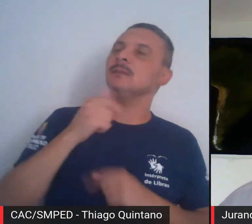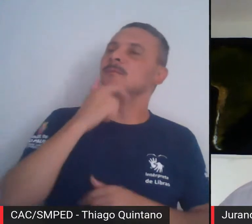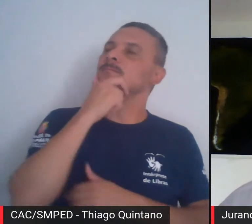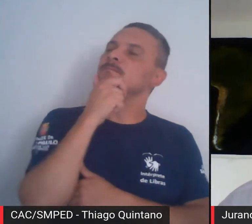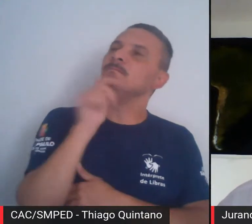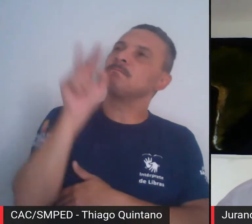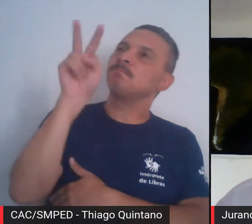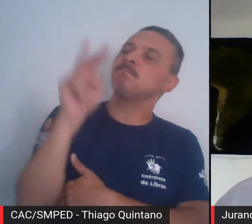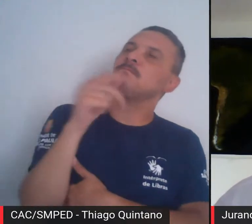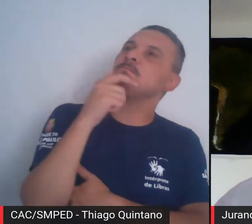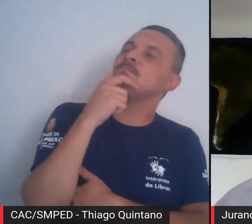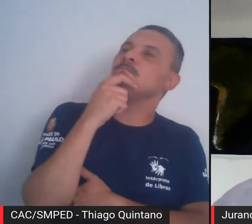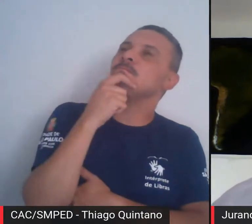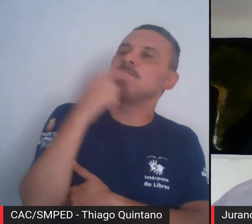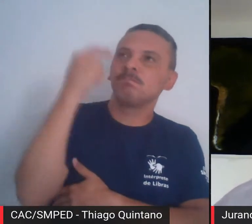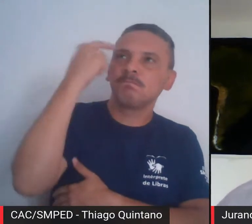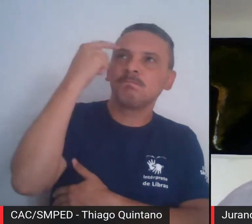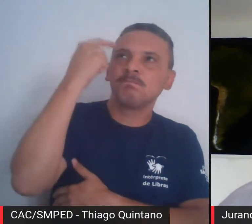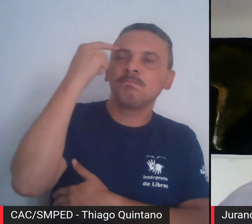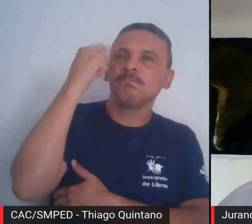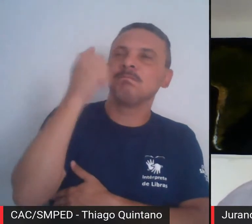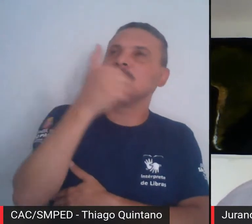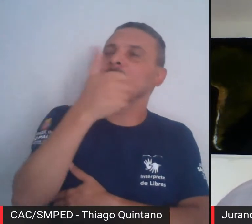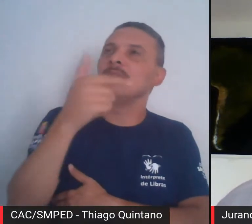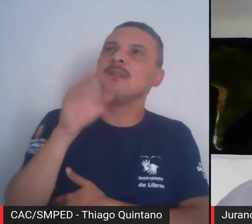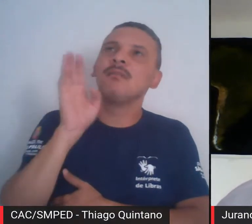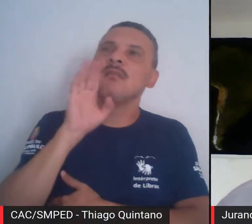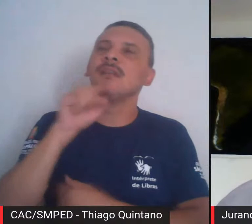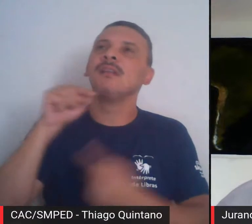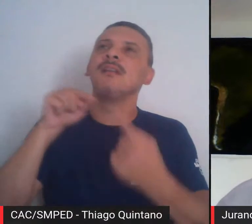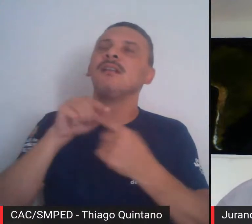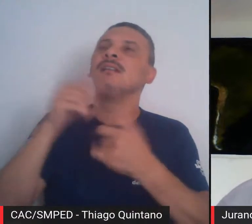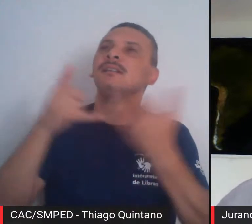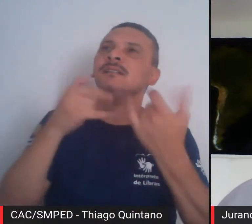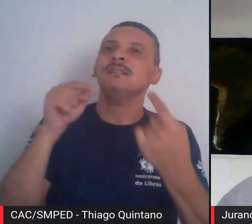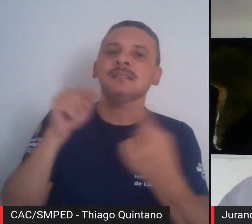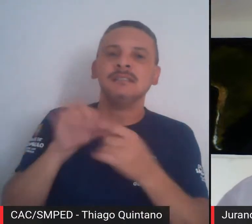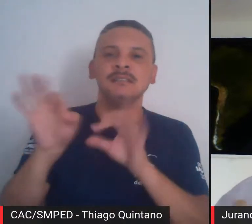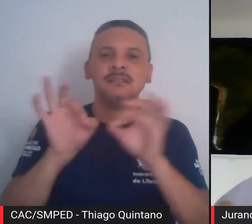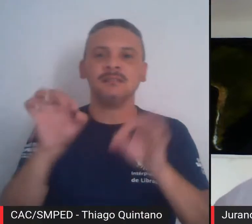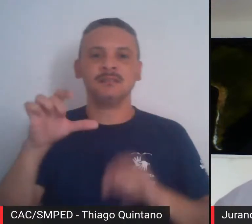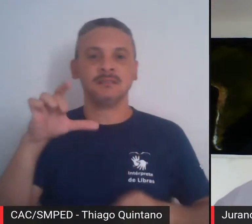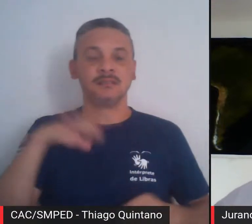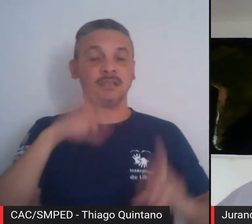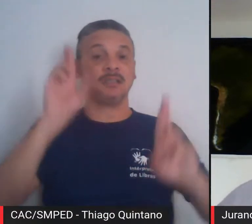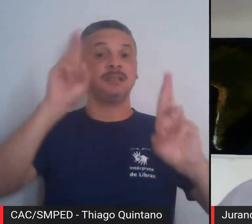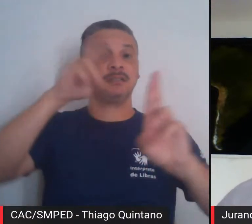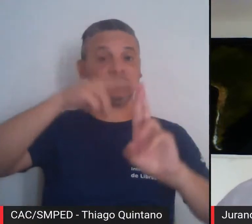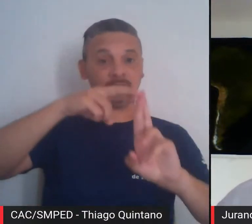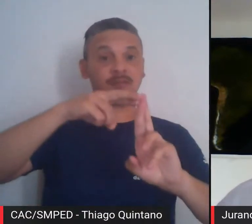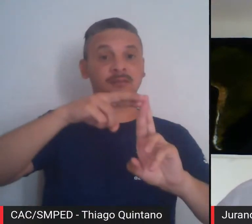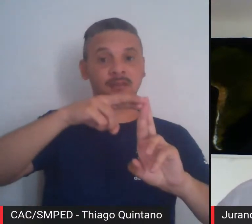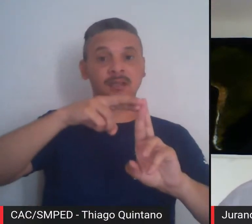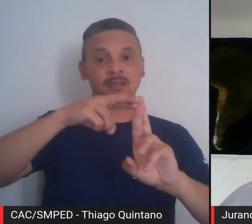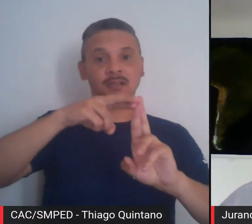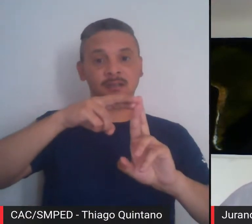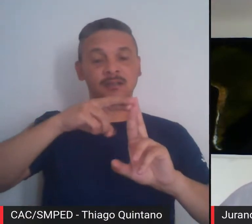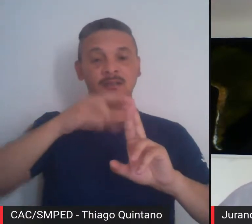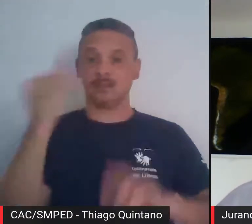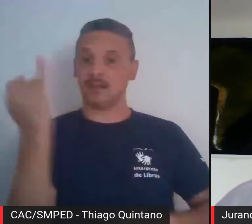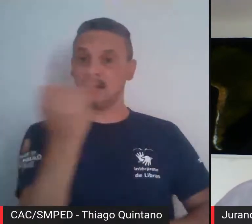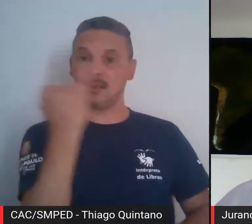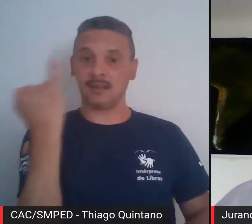numa coisa lúdica, porque tem uma representatividade importante